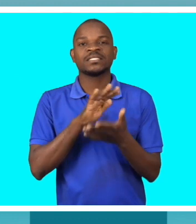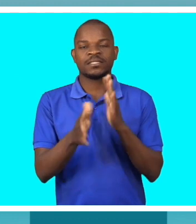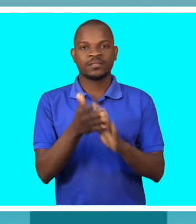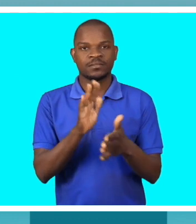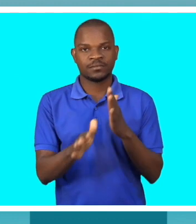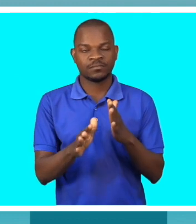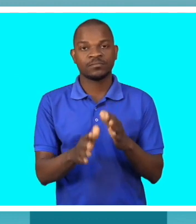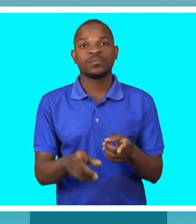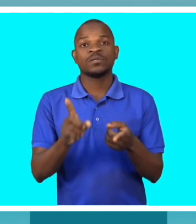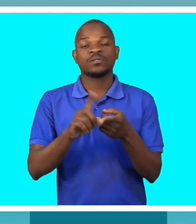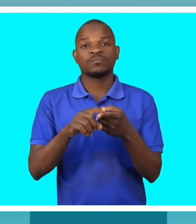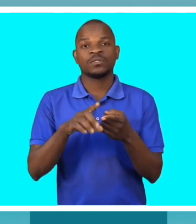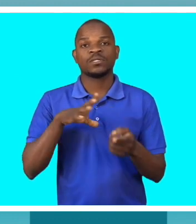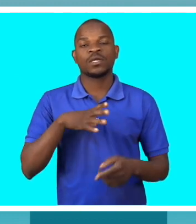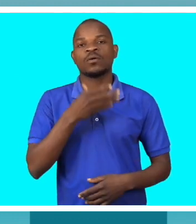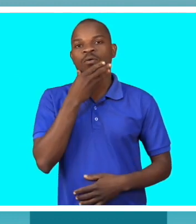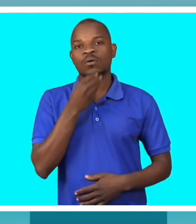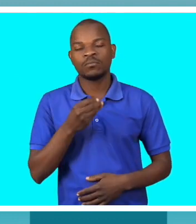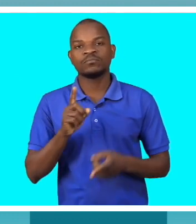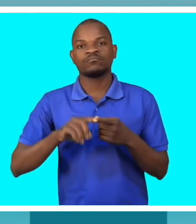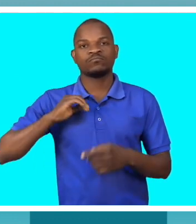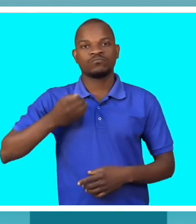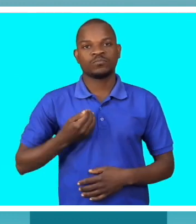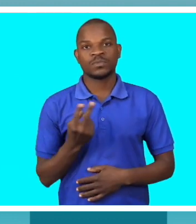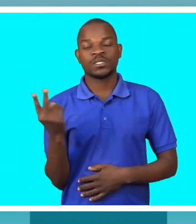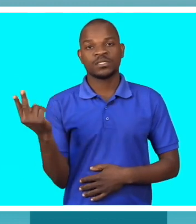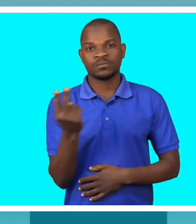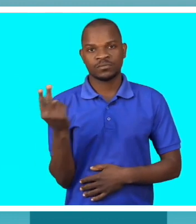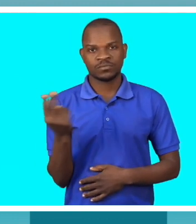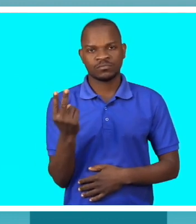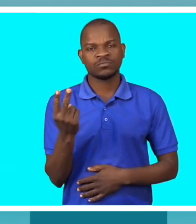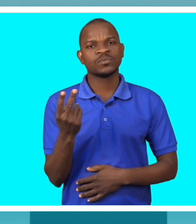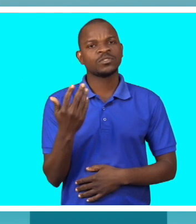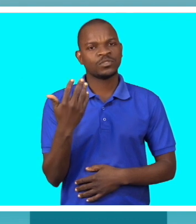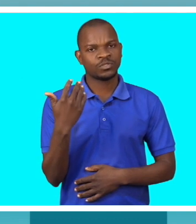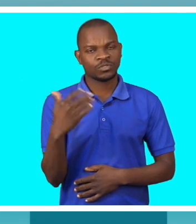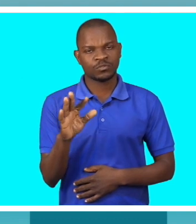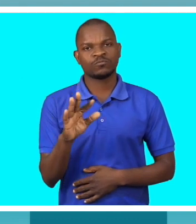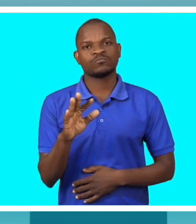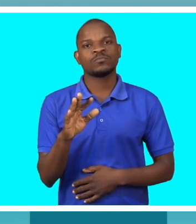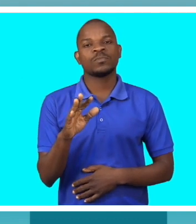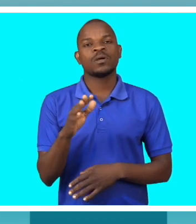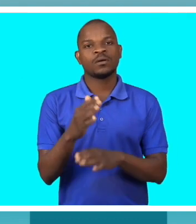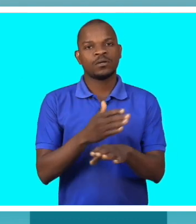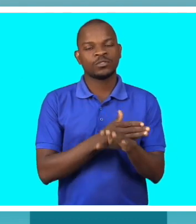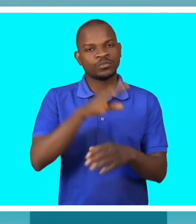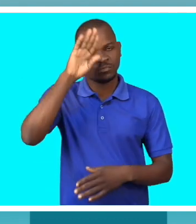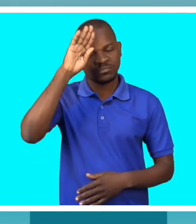Milton e Sandra, nomes feitícios, são partes dos pacientes que sofrem desta